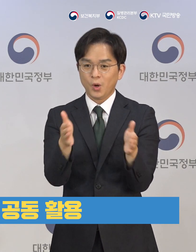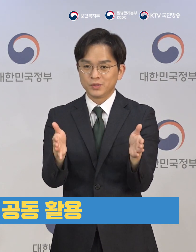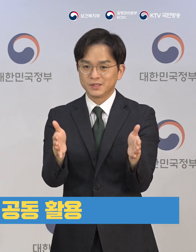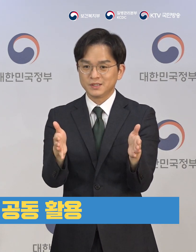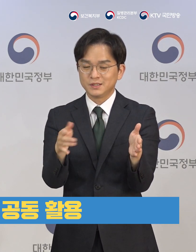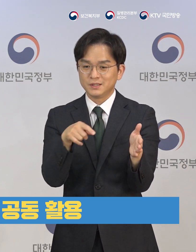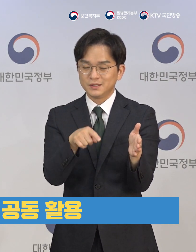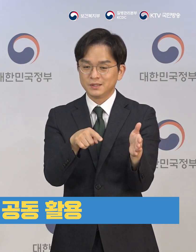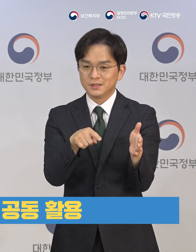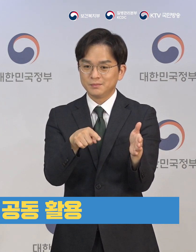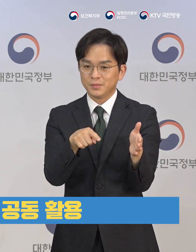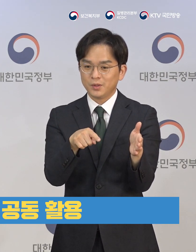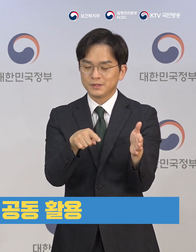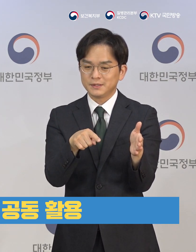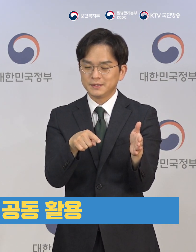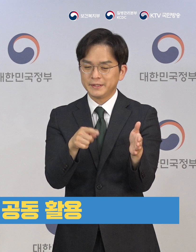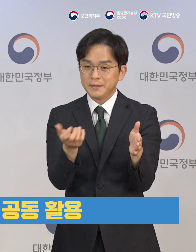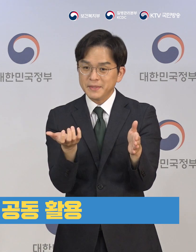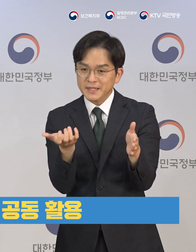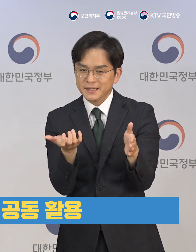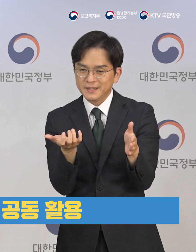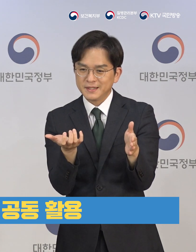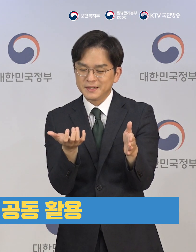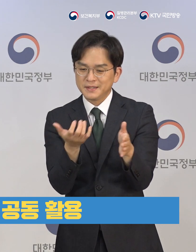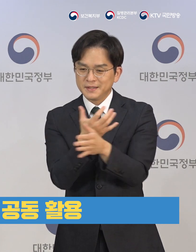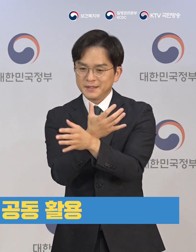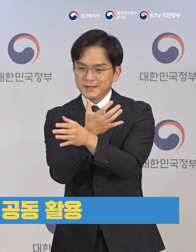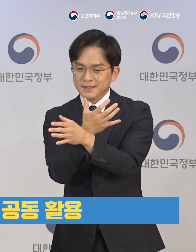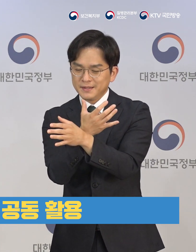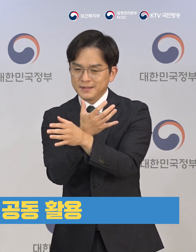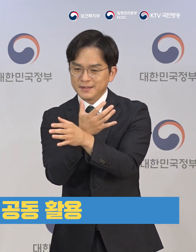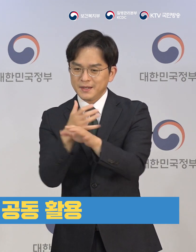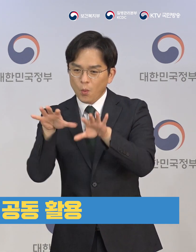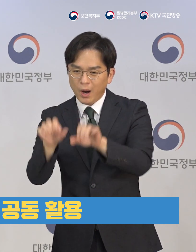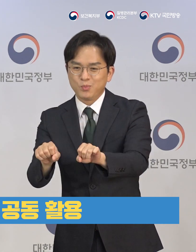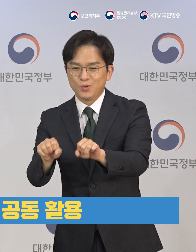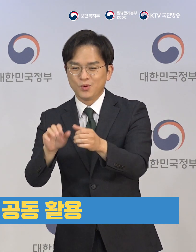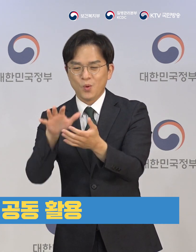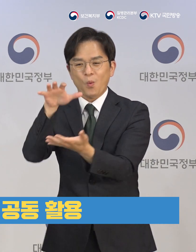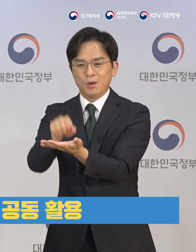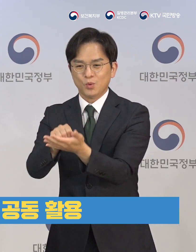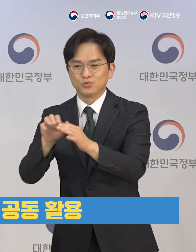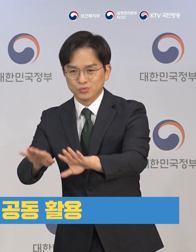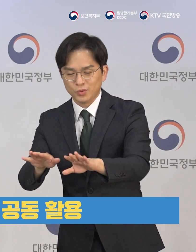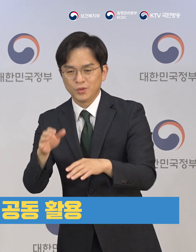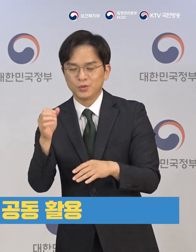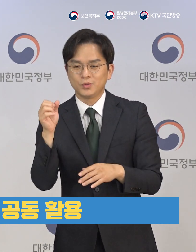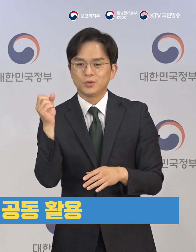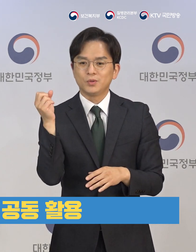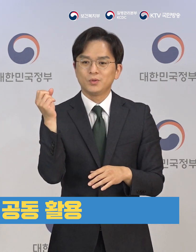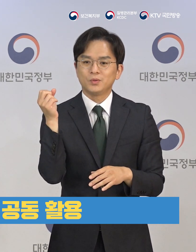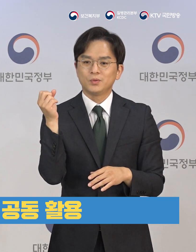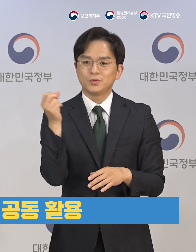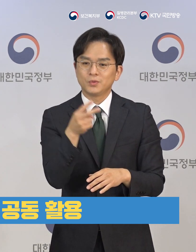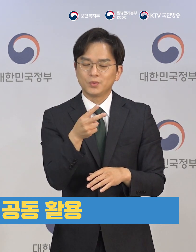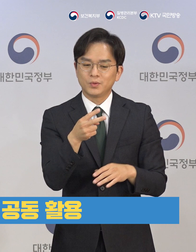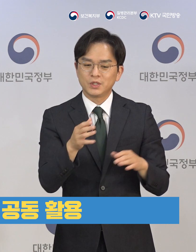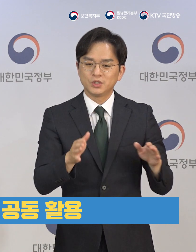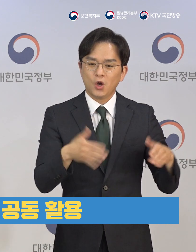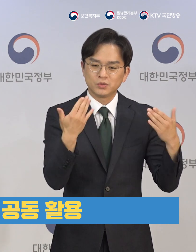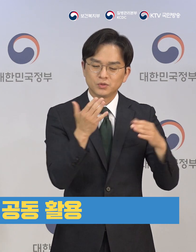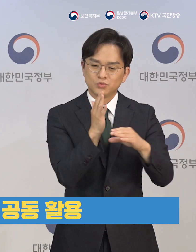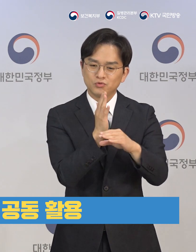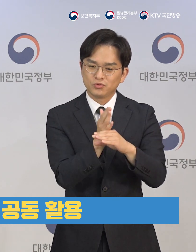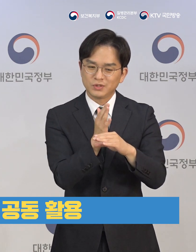수도권 내에서는 병상을 신속하게 정보를 확보를 하고 그 다음에